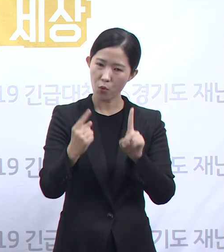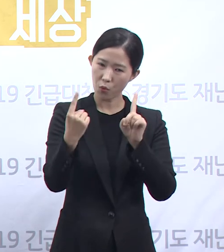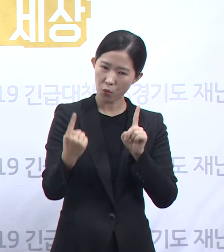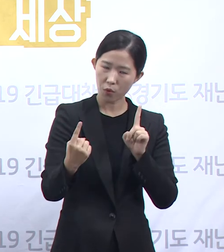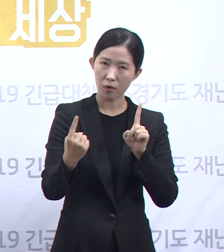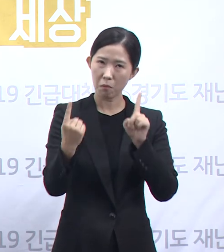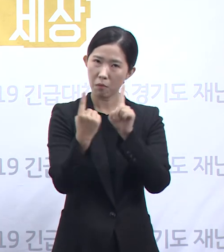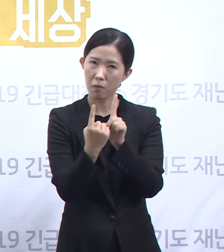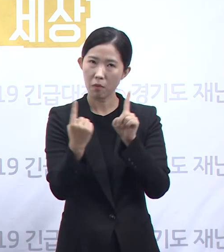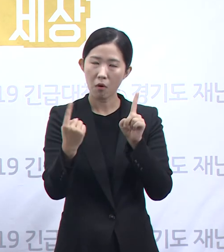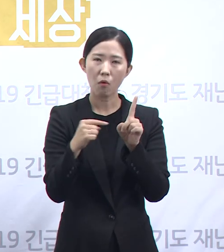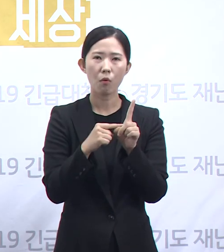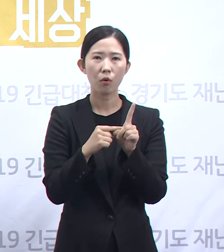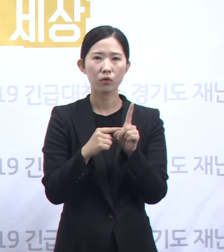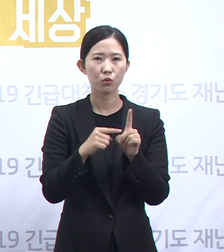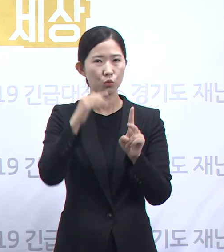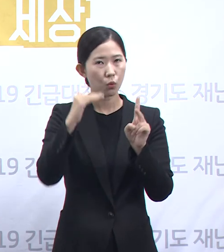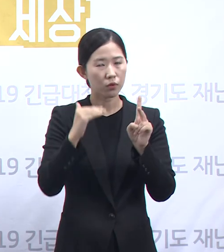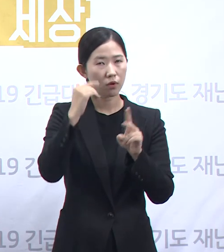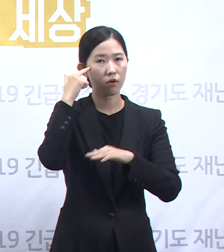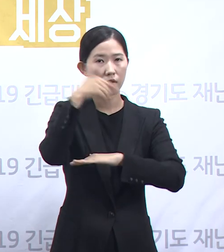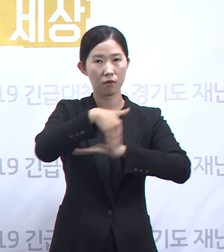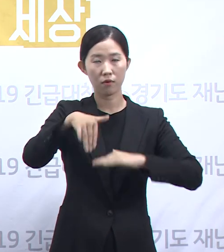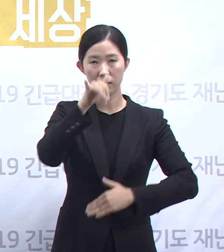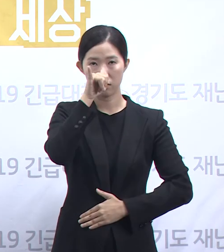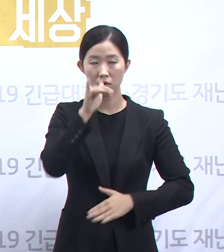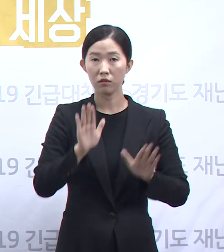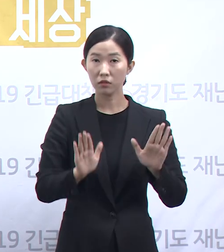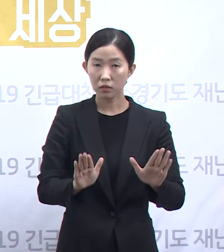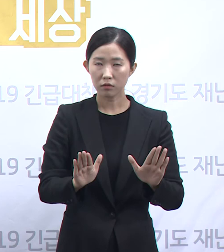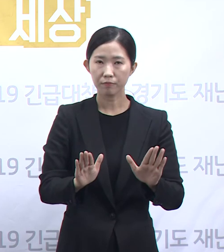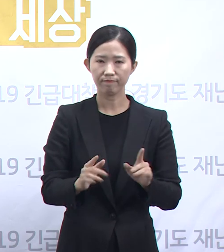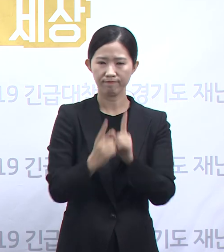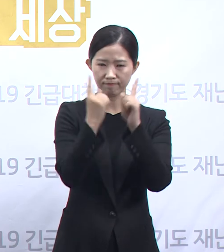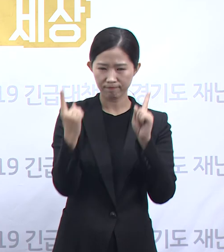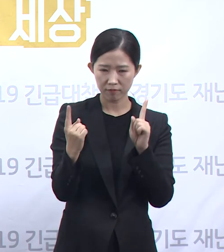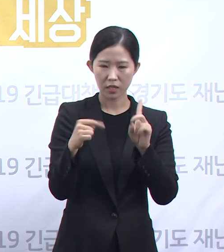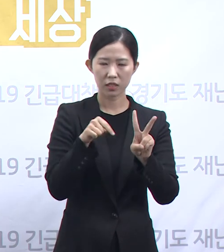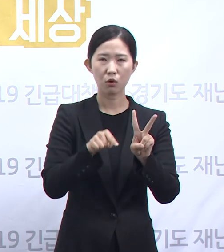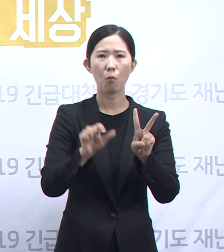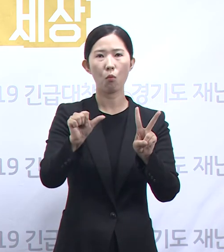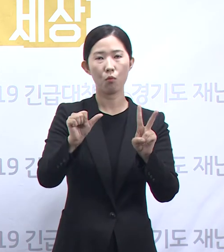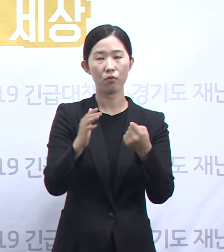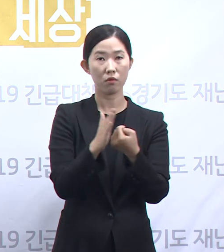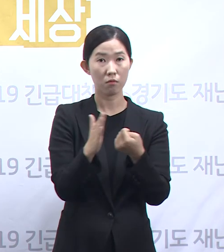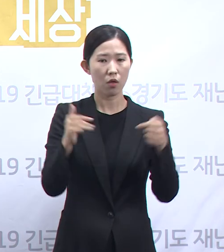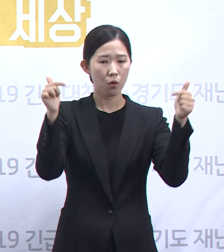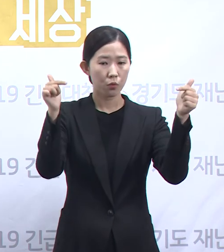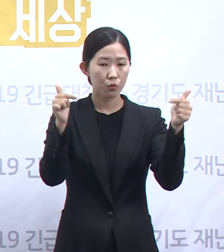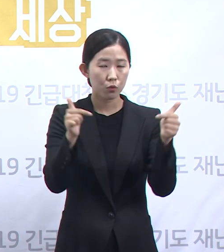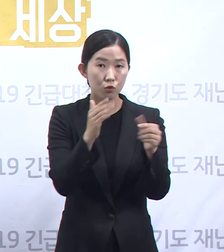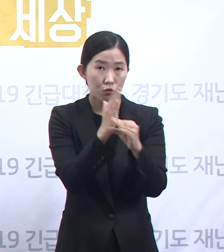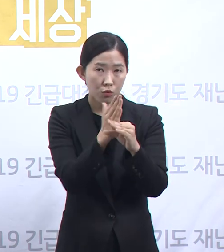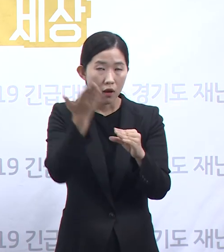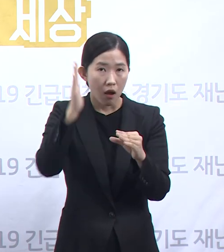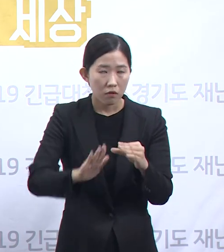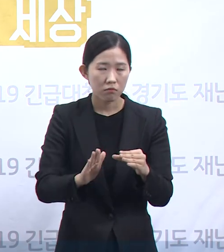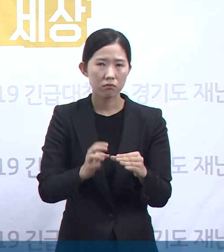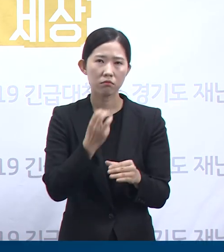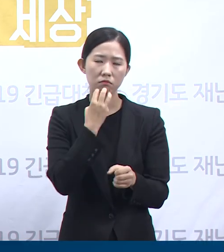효과로 전국의 일일 확진자가 다소 감소하고는 있으나 수도권의 감소세가 확실하게 보이지는 않고 있습니다.